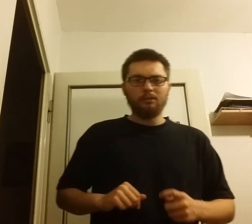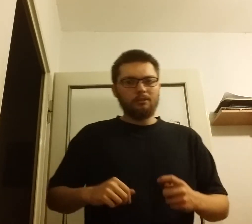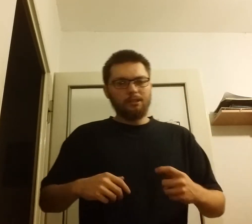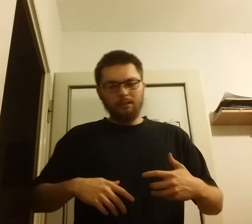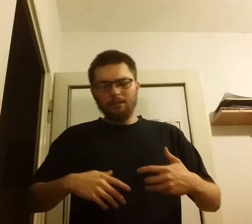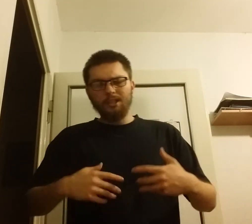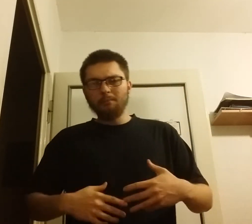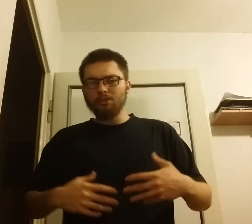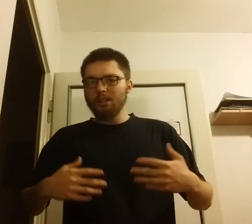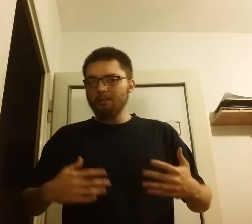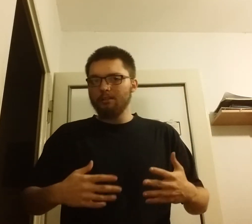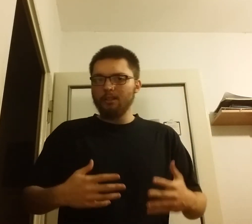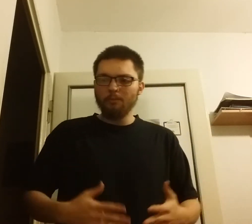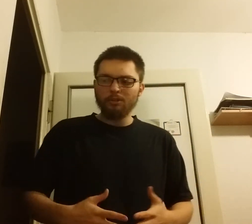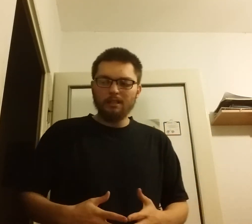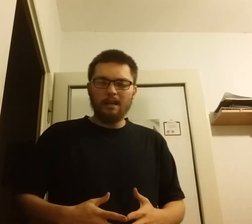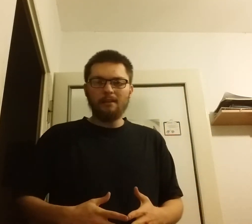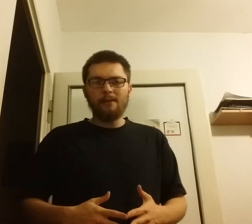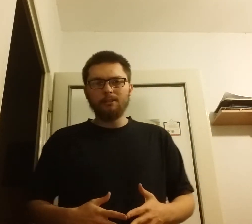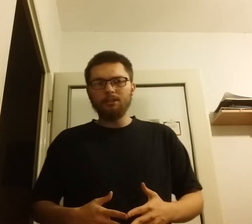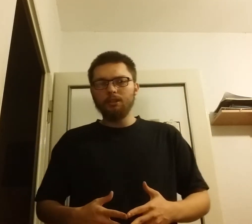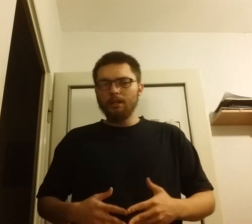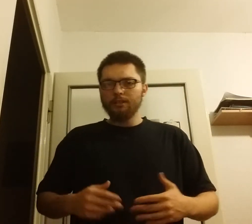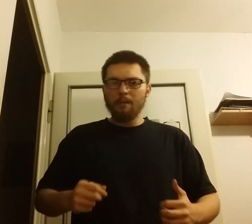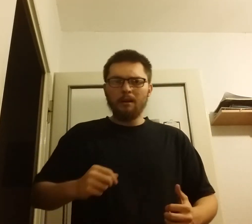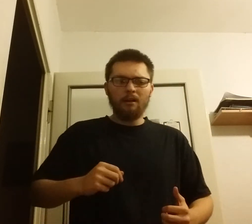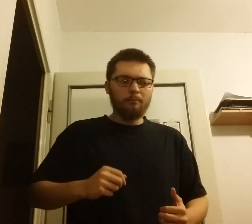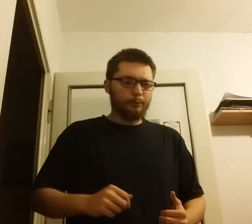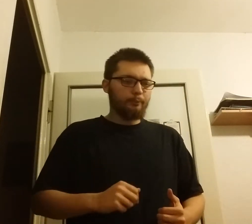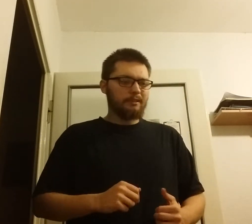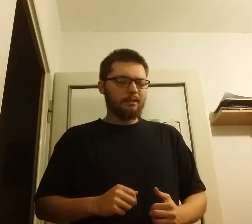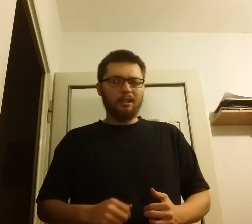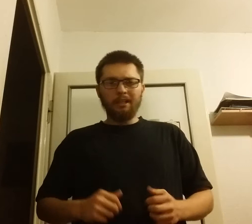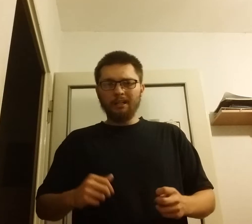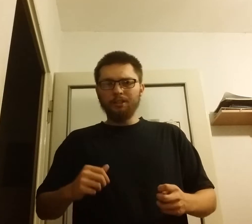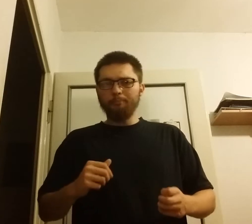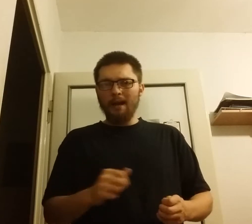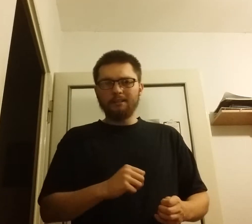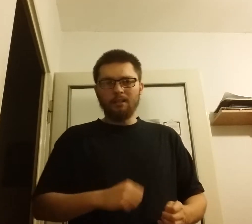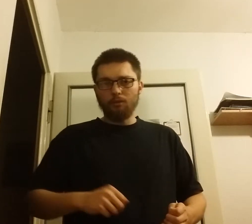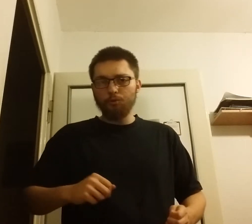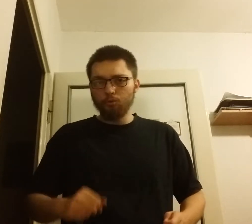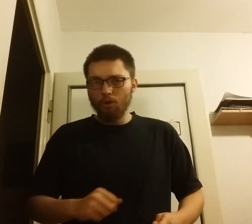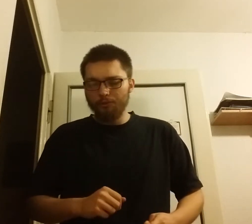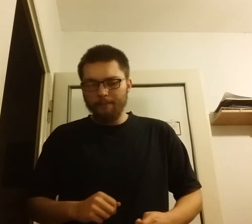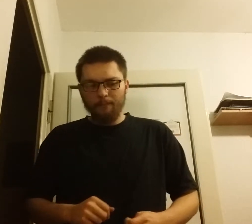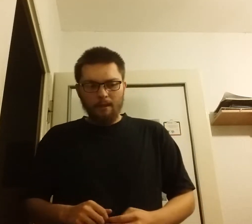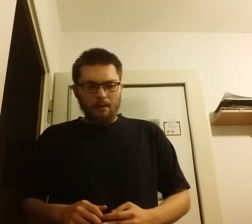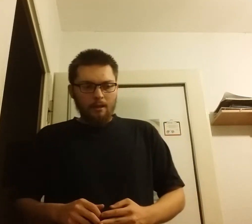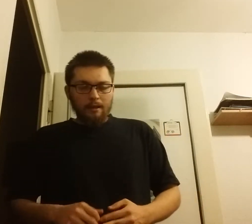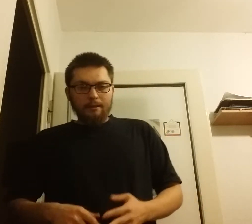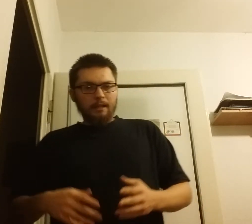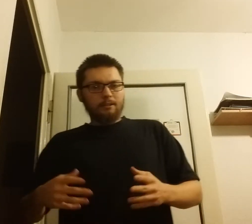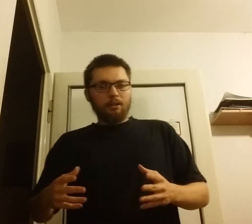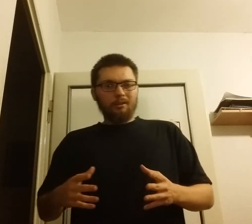nie może nie można dalej walczyć trzeba podpisać jakiś pakt jakąś ugodę na co